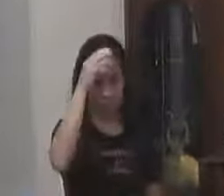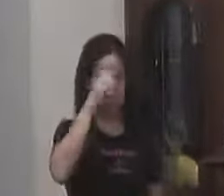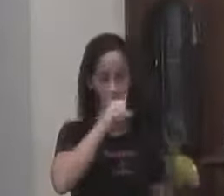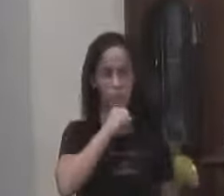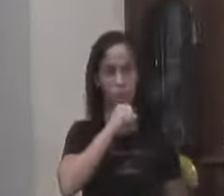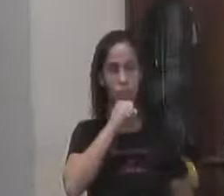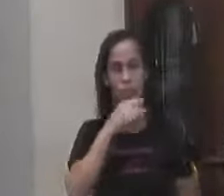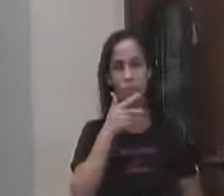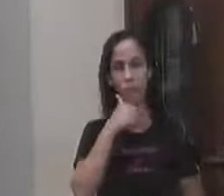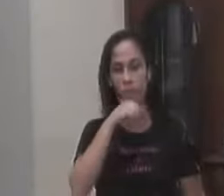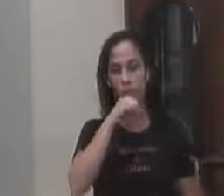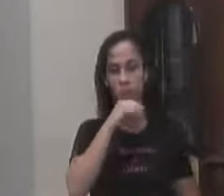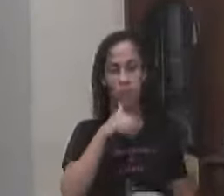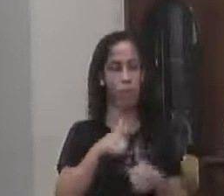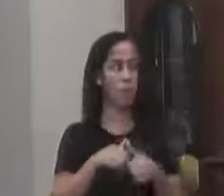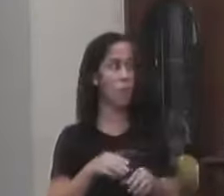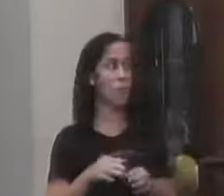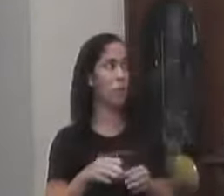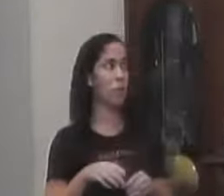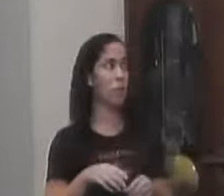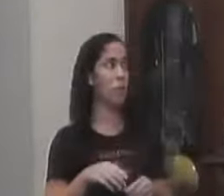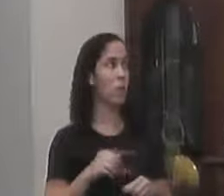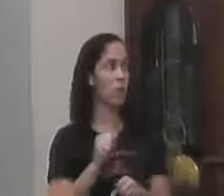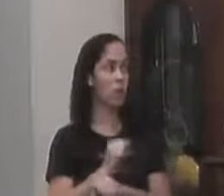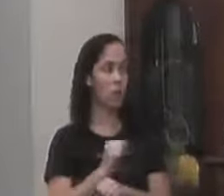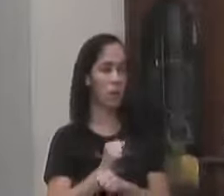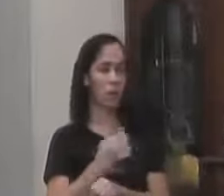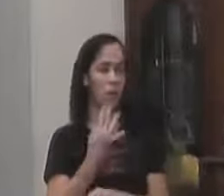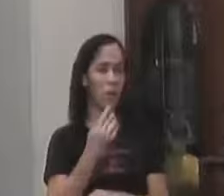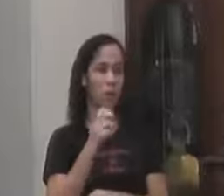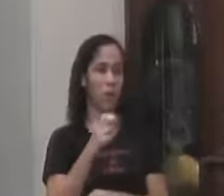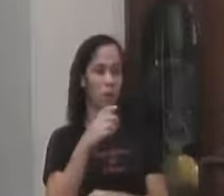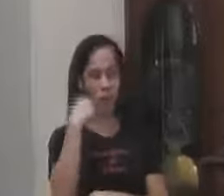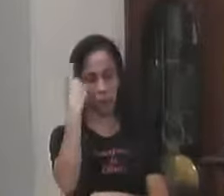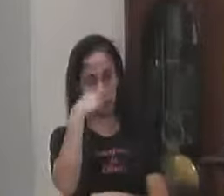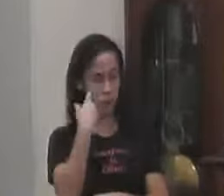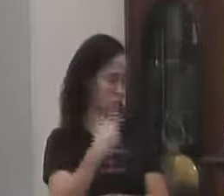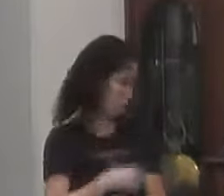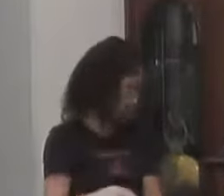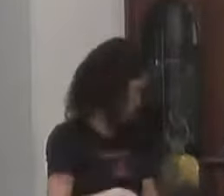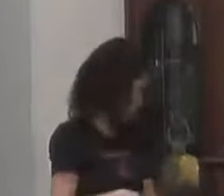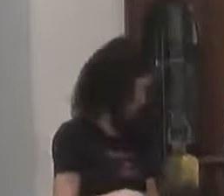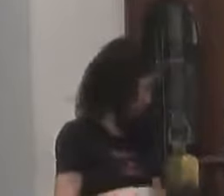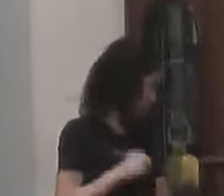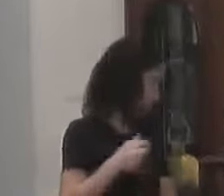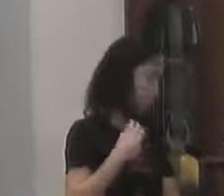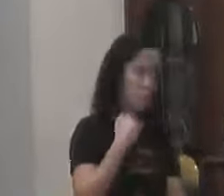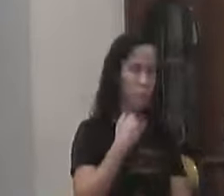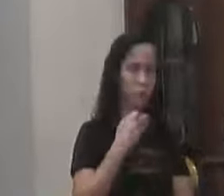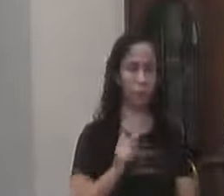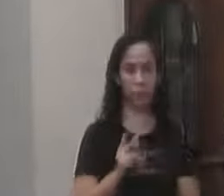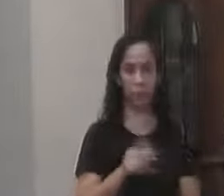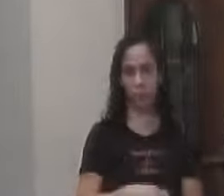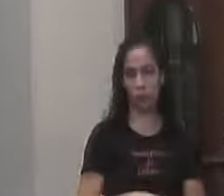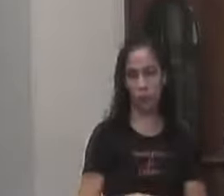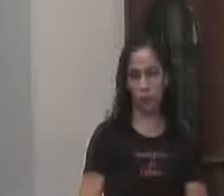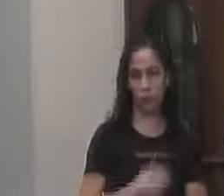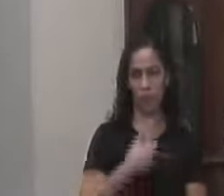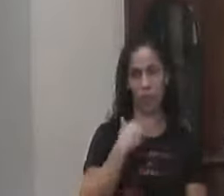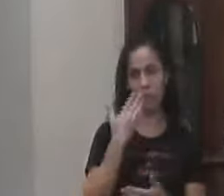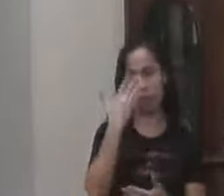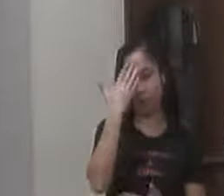avô Levar sua mãe E ficar no posto De saúde Esperando por 4, 5 horas Isso É inadmissível Isso é